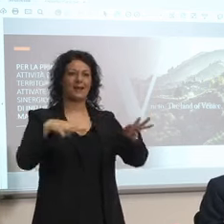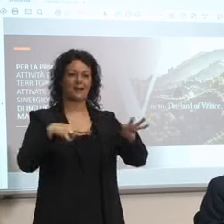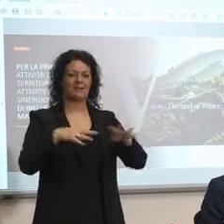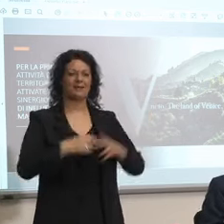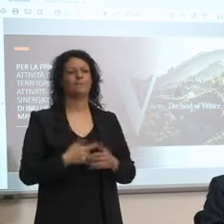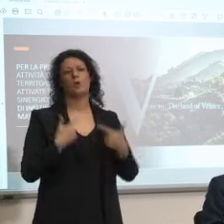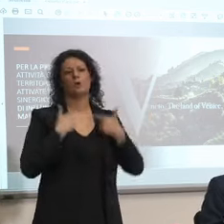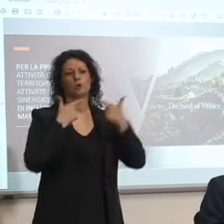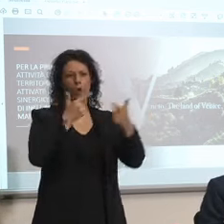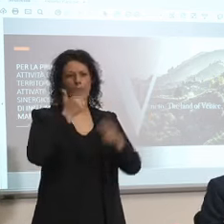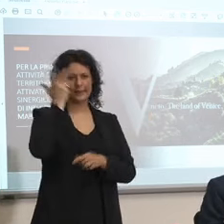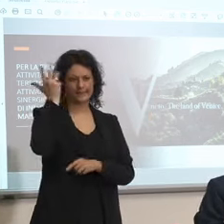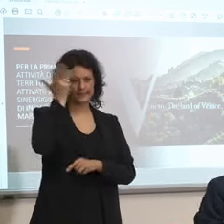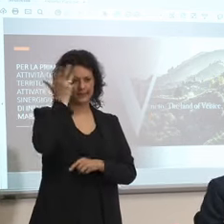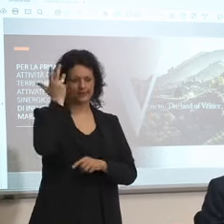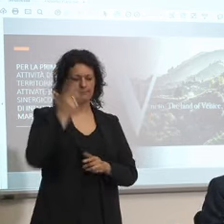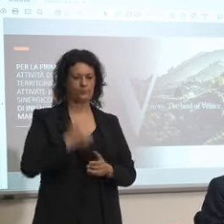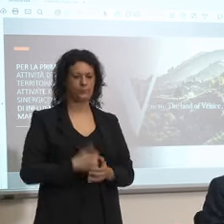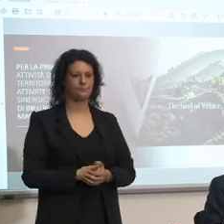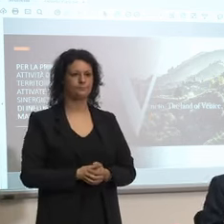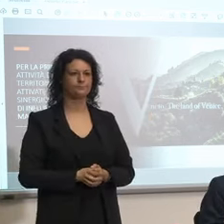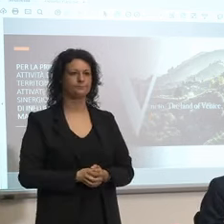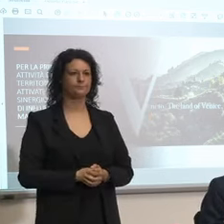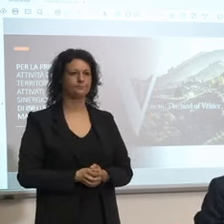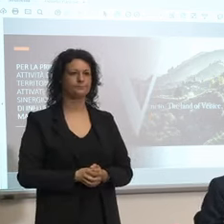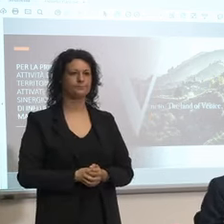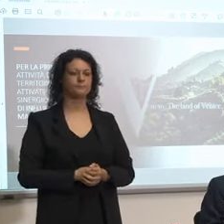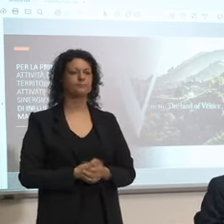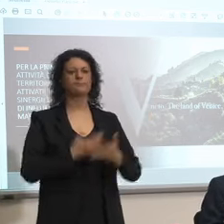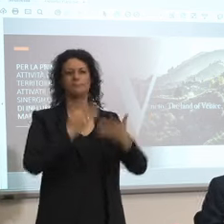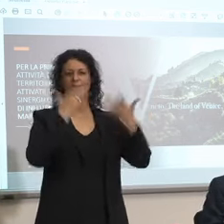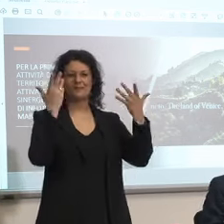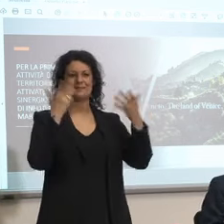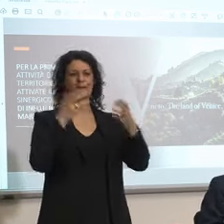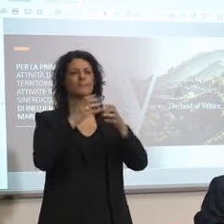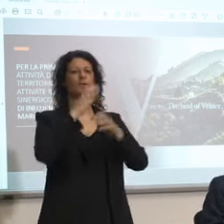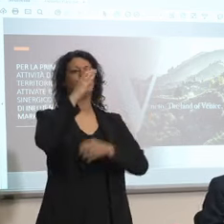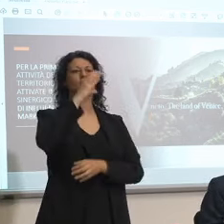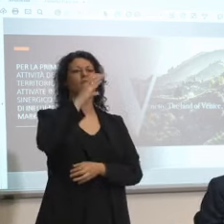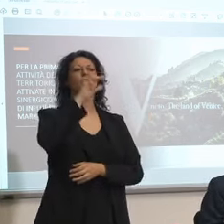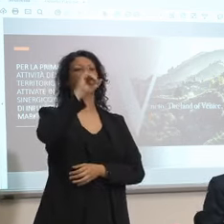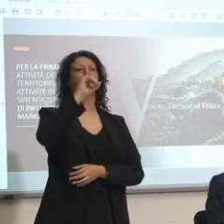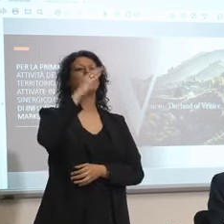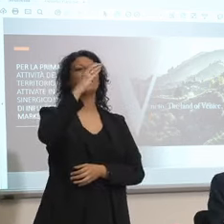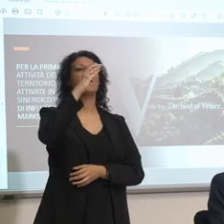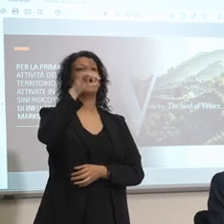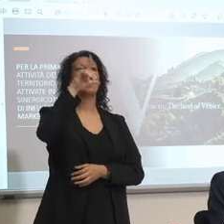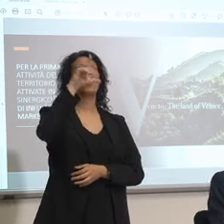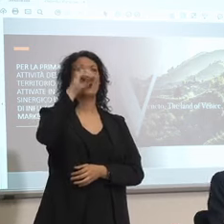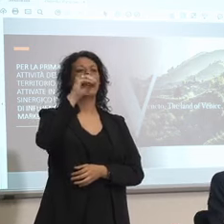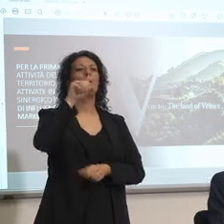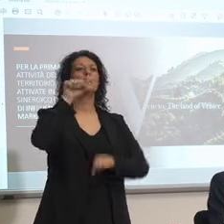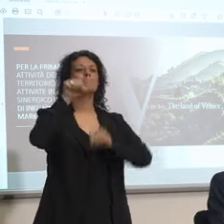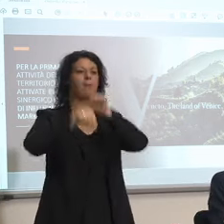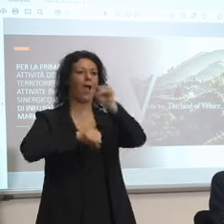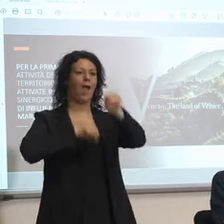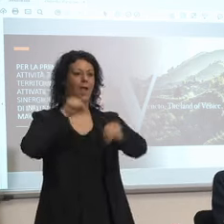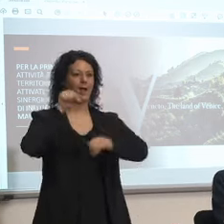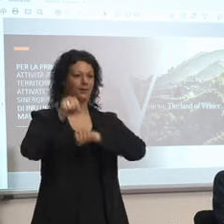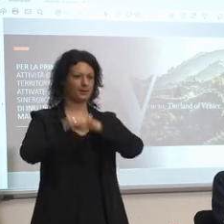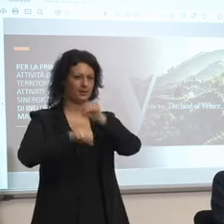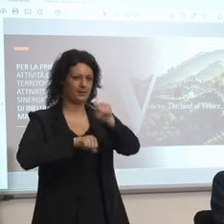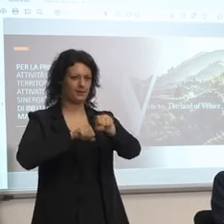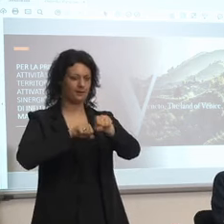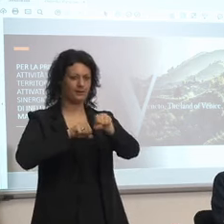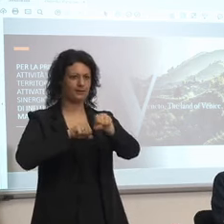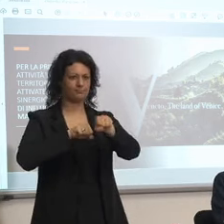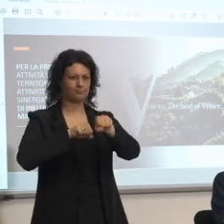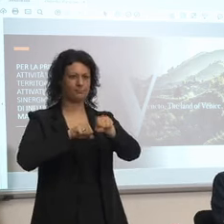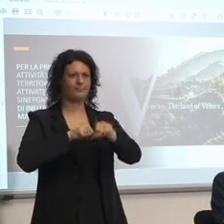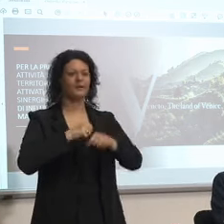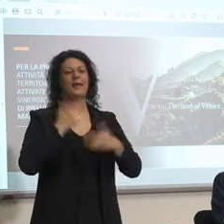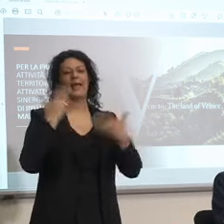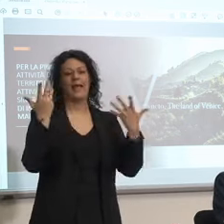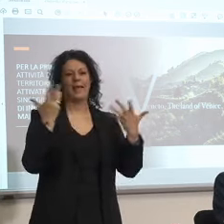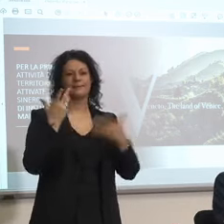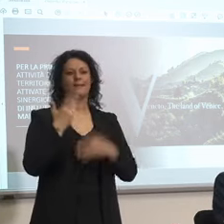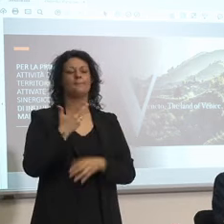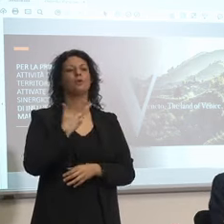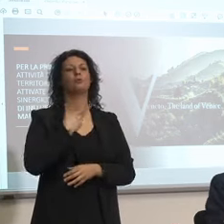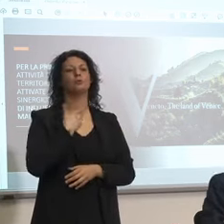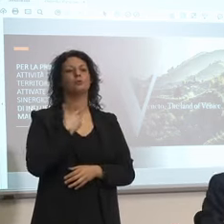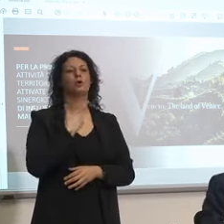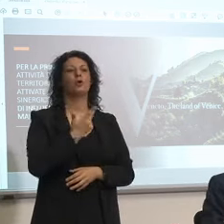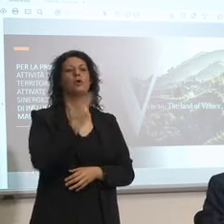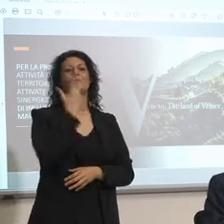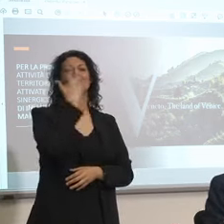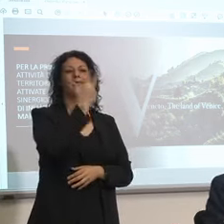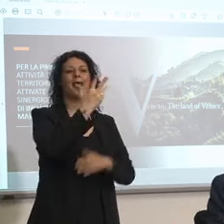semplice ciclo bike no? esperienza allora lì hai tre strutture ricettive che ti